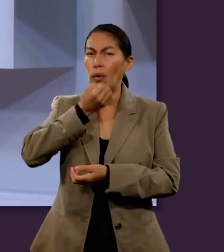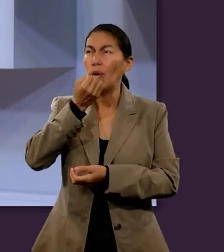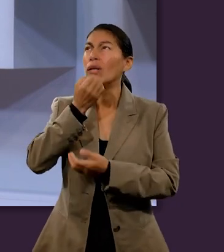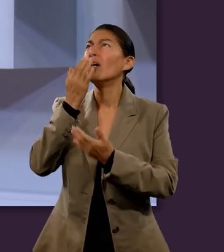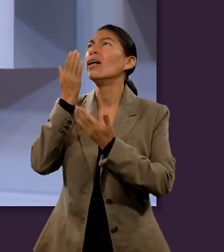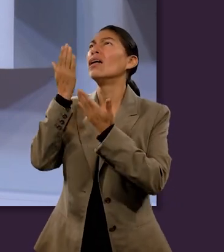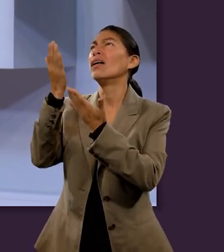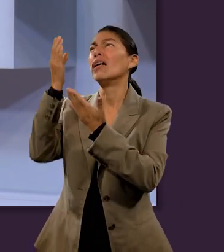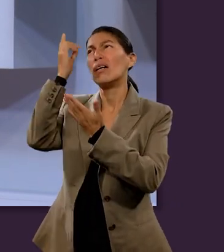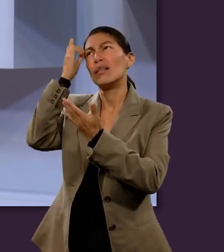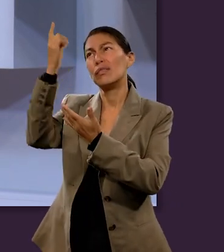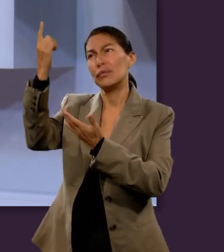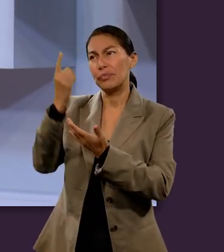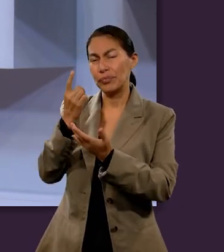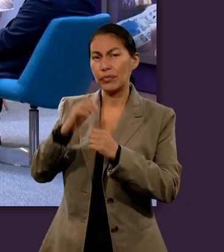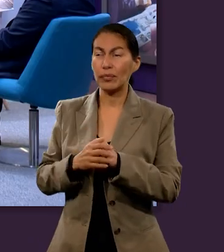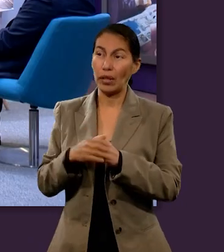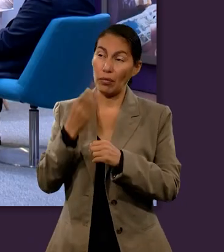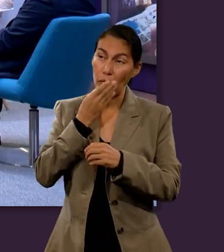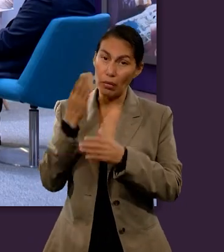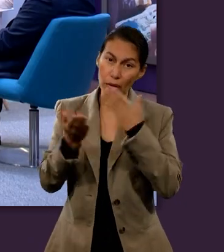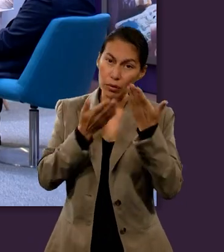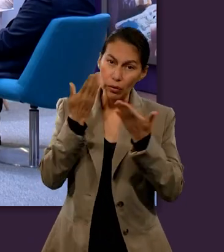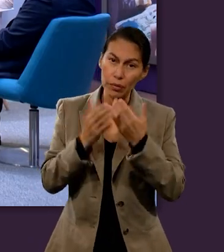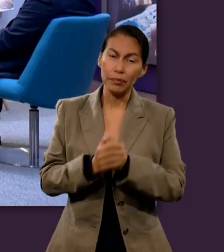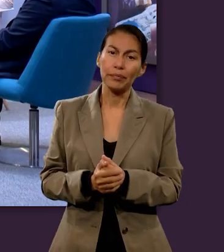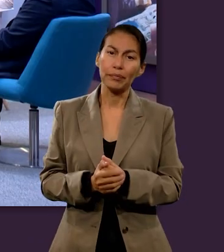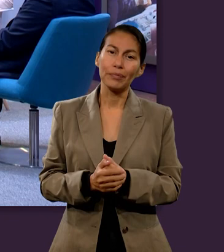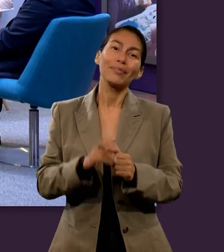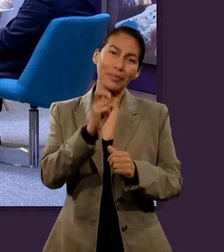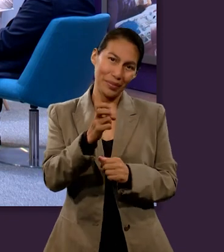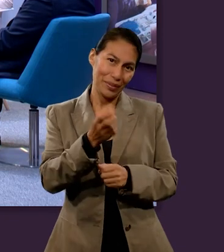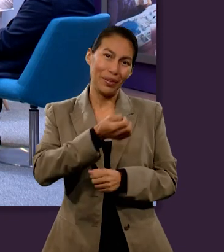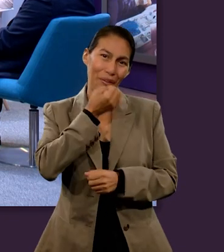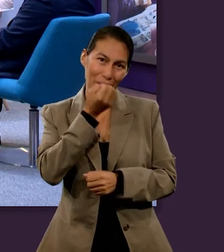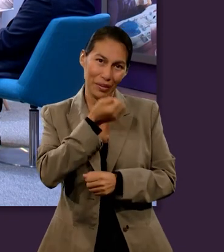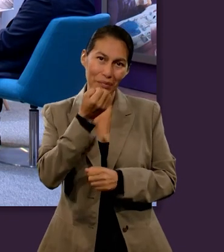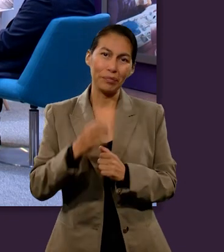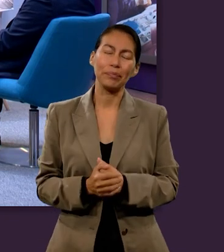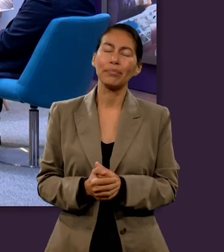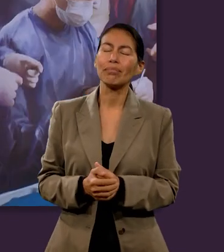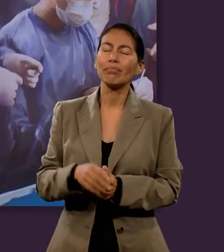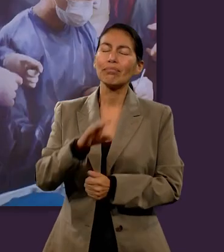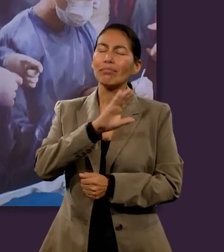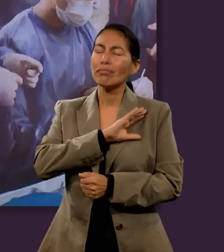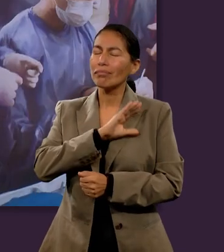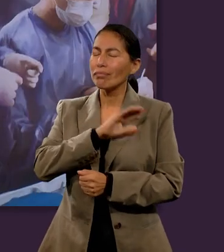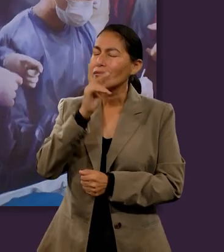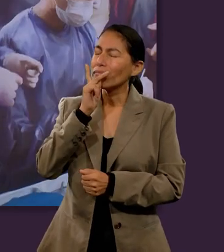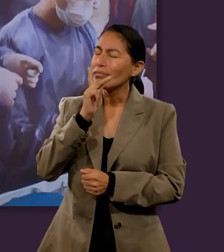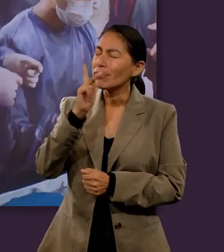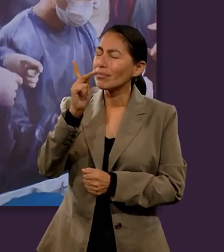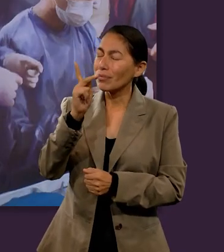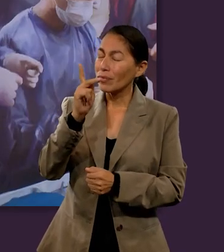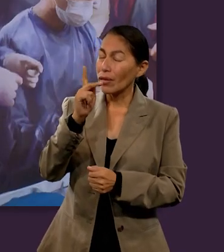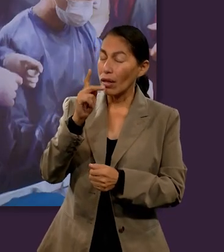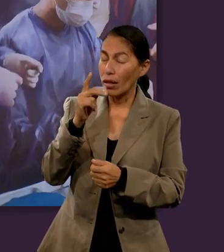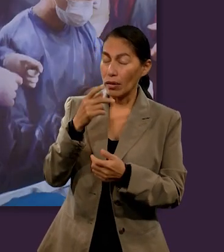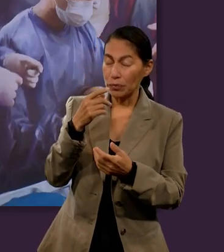invocásemos a Dios para estudiar a su palabra. Vamos a orar entonces. Cariñoso Padre, te damos gracias una vez más